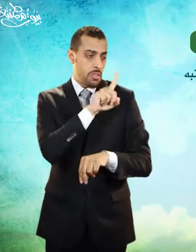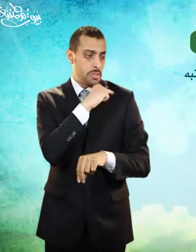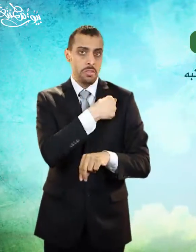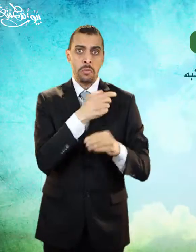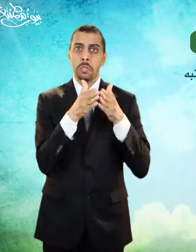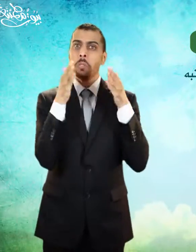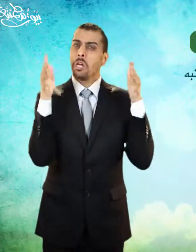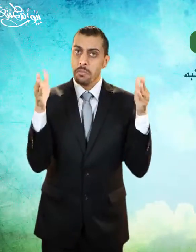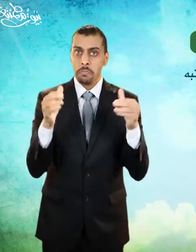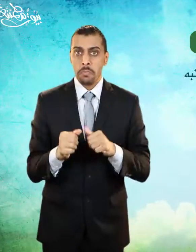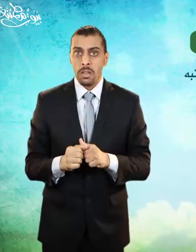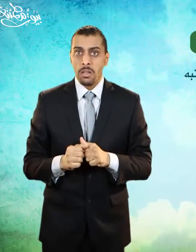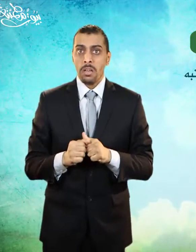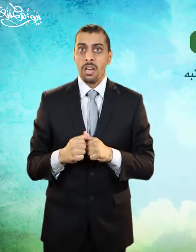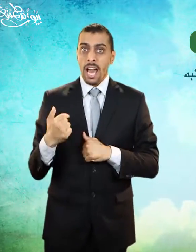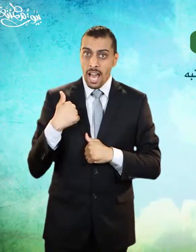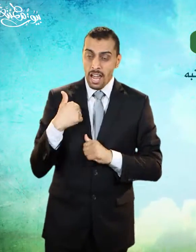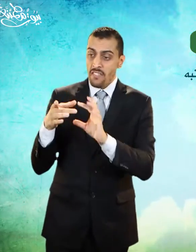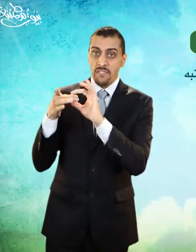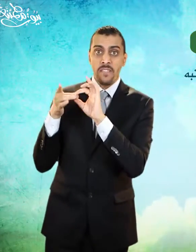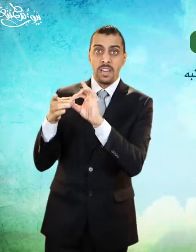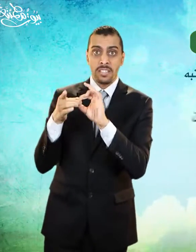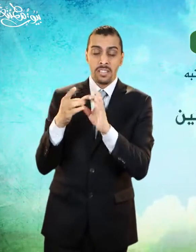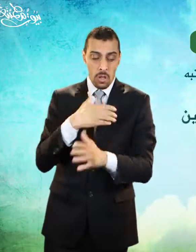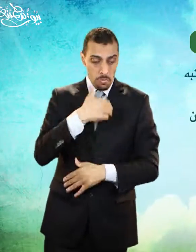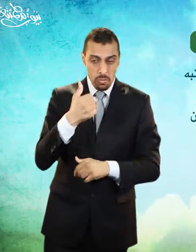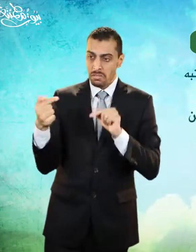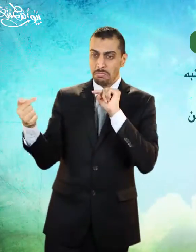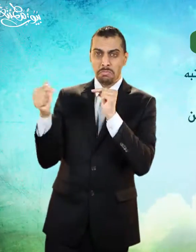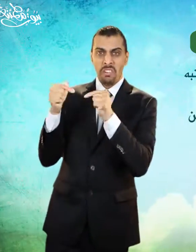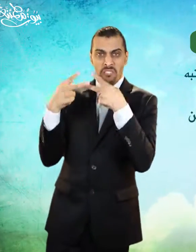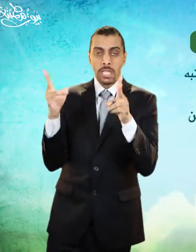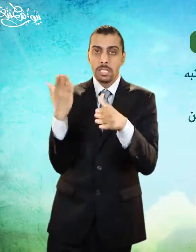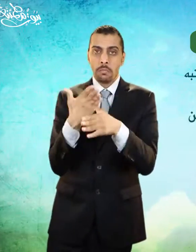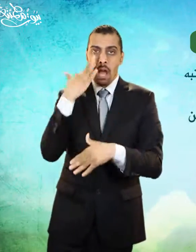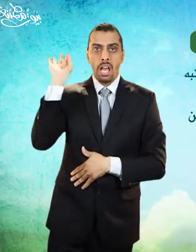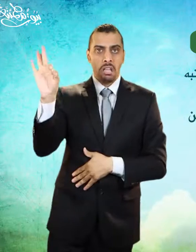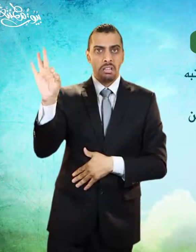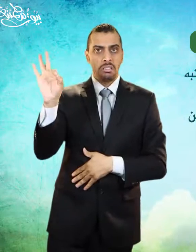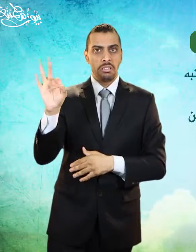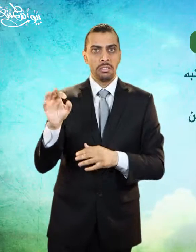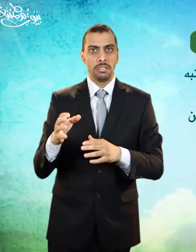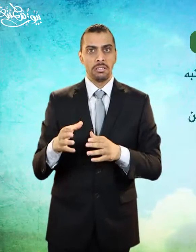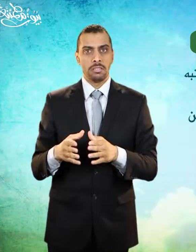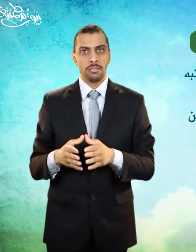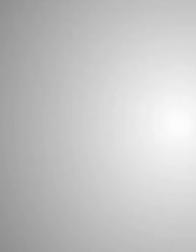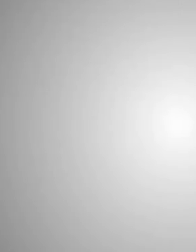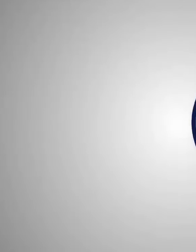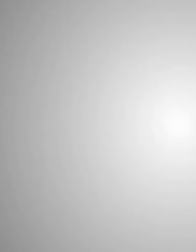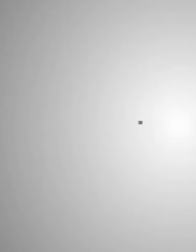الذنب العظيم وفساد العلاقة بين المؤمنين ترجمة